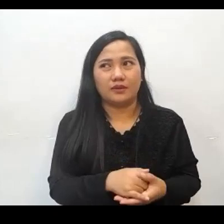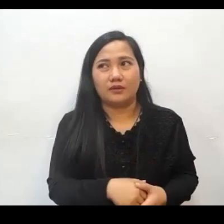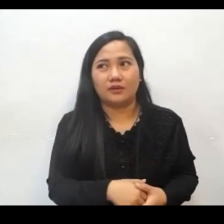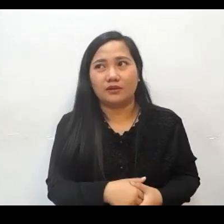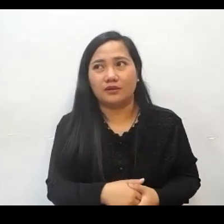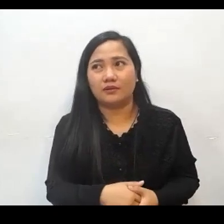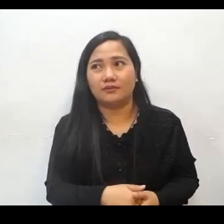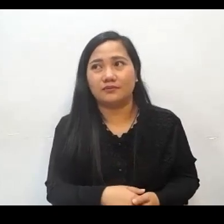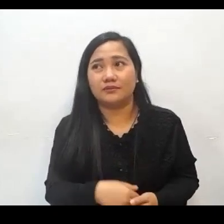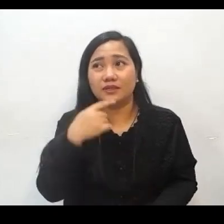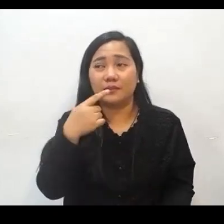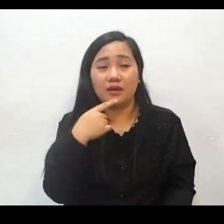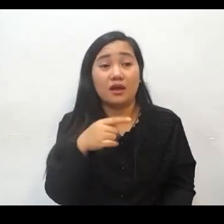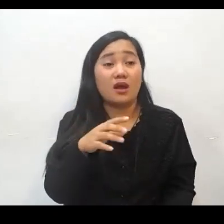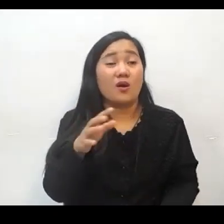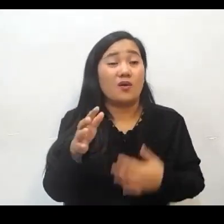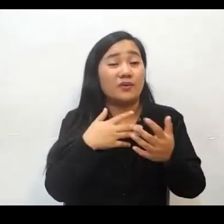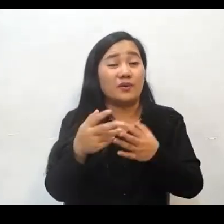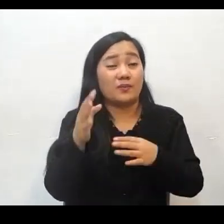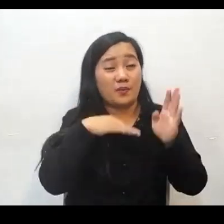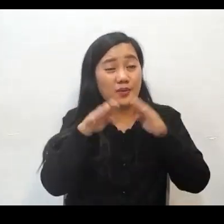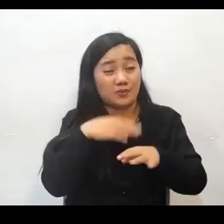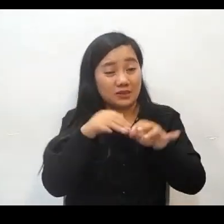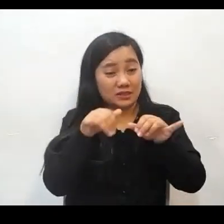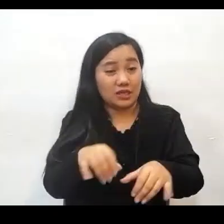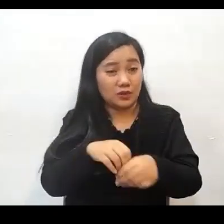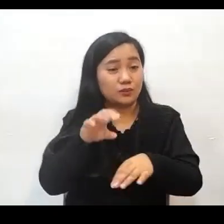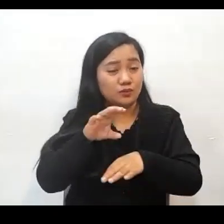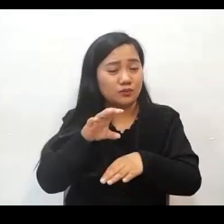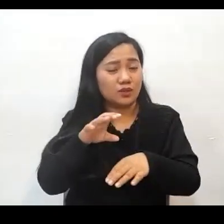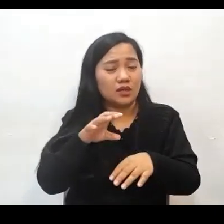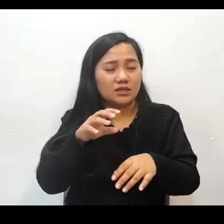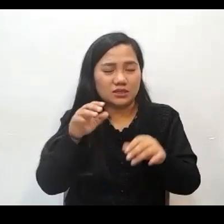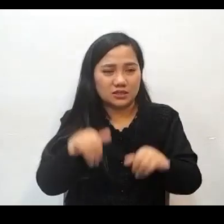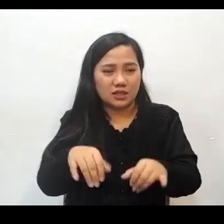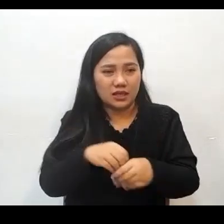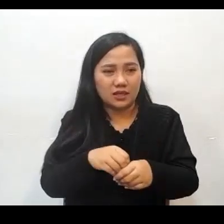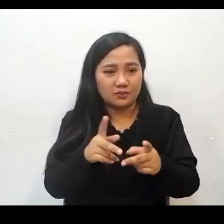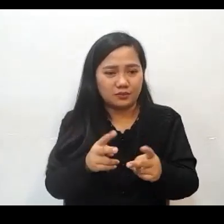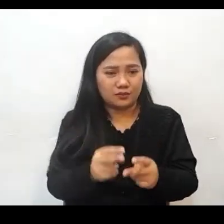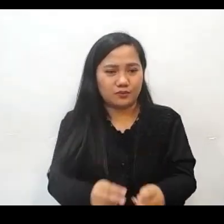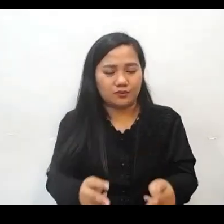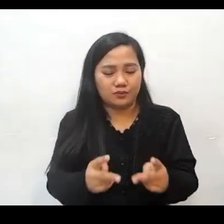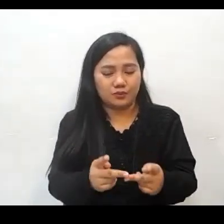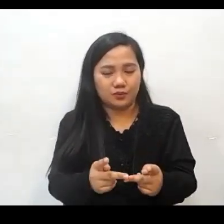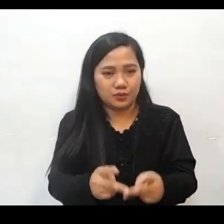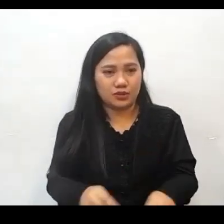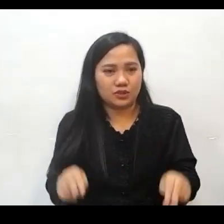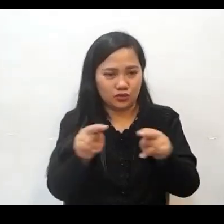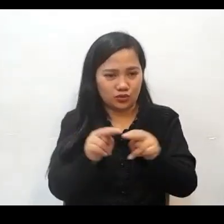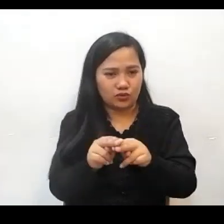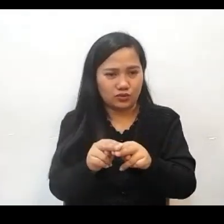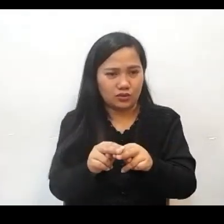Kaya nga problema sa pagpapanatili ng ating posisyon The one brother Do you know